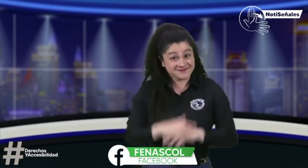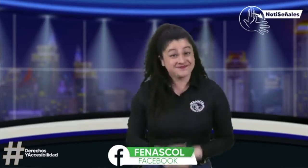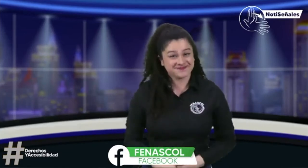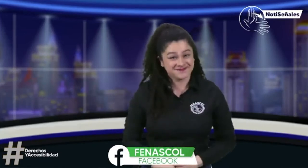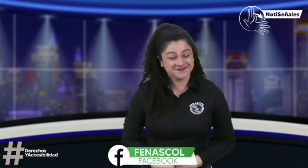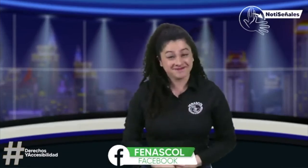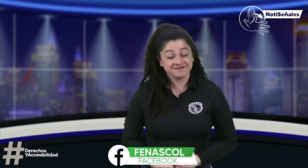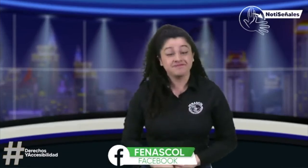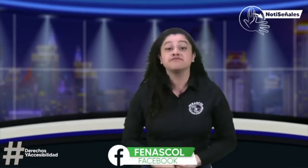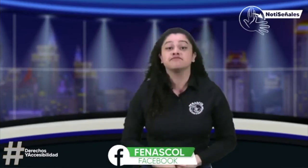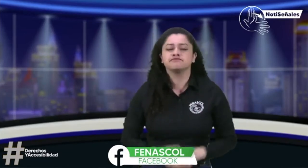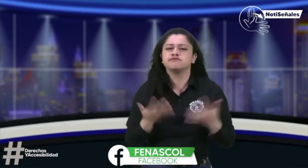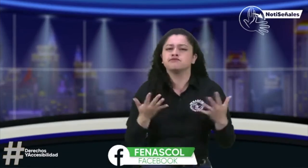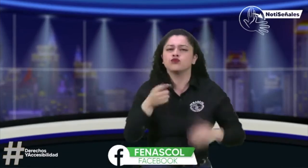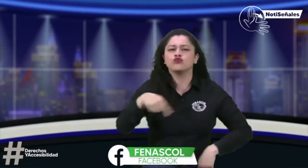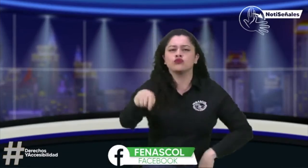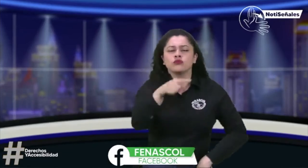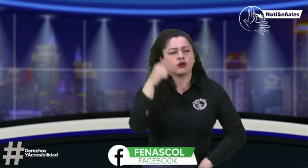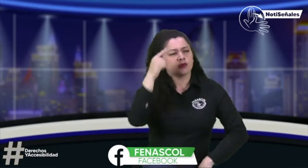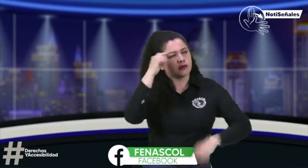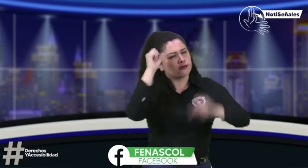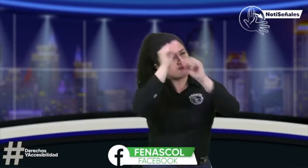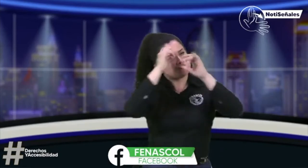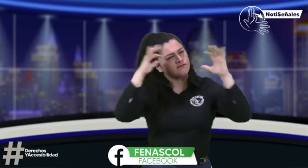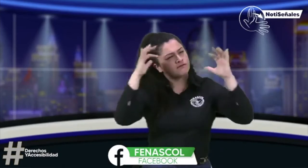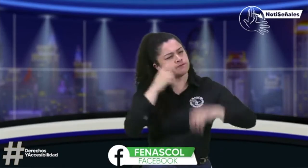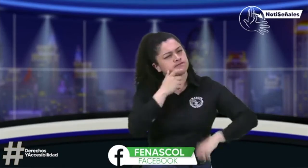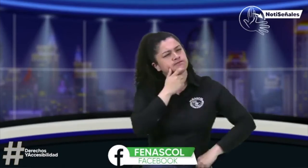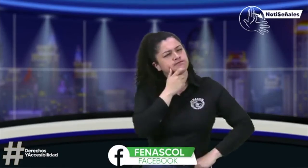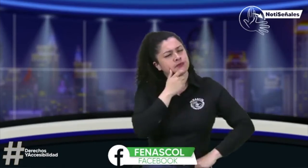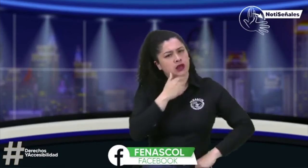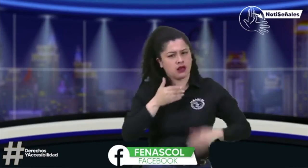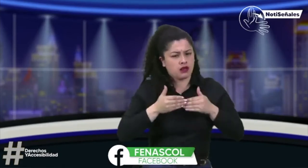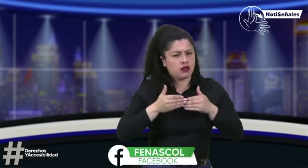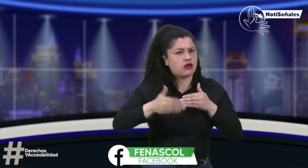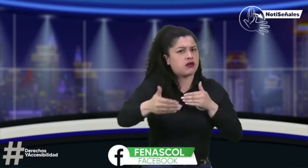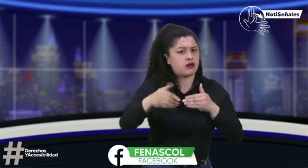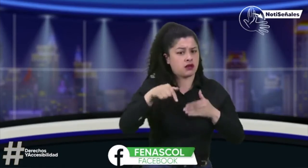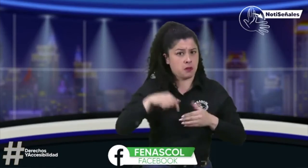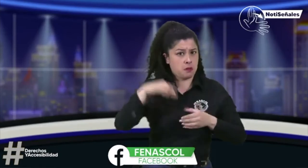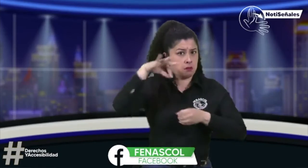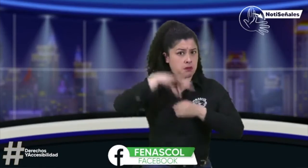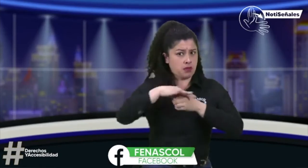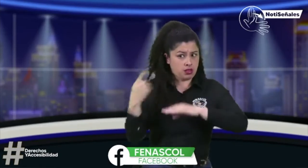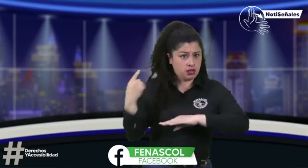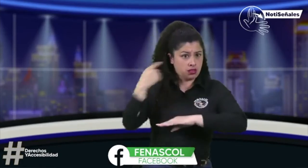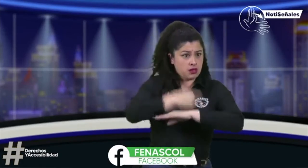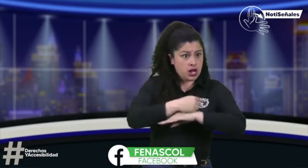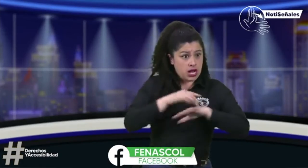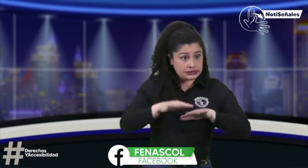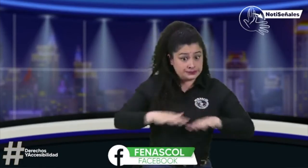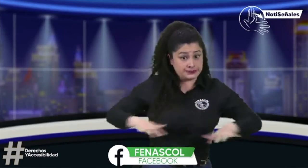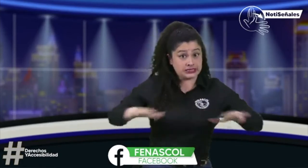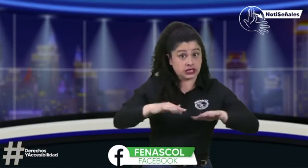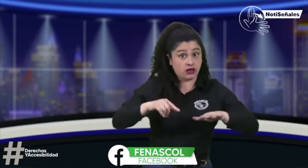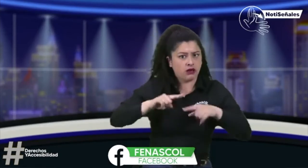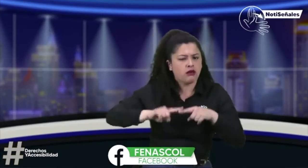Y, pues, a través de la señal de Facebook, de Fenas Call. También pensar que el día de las